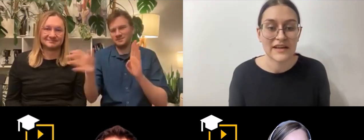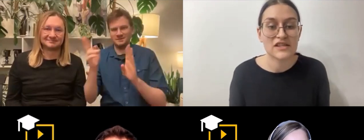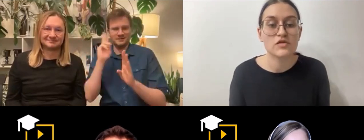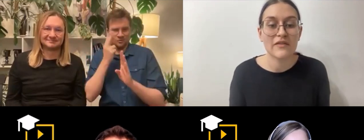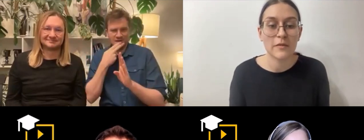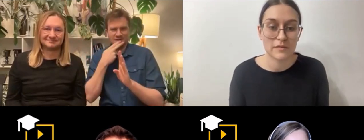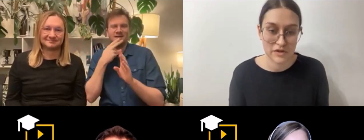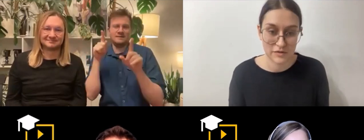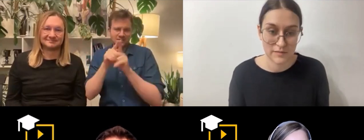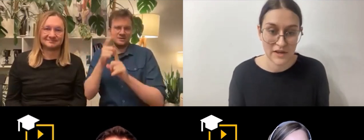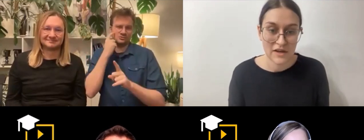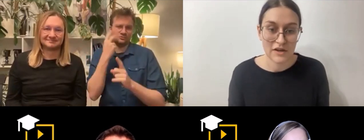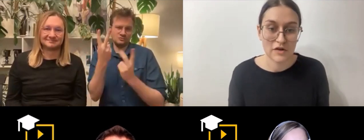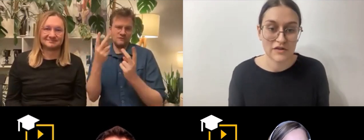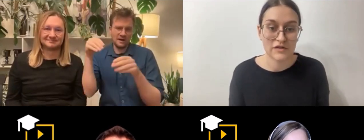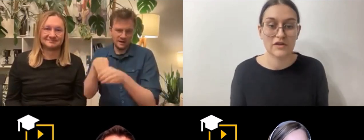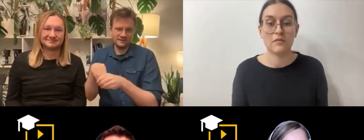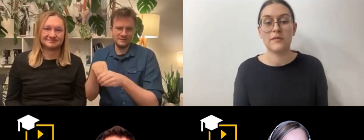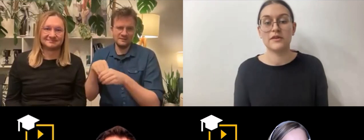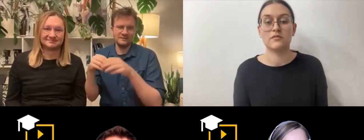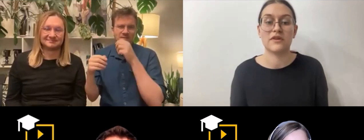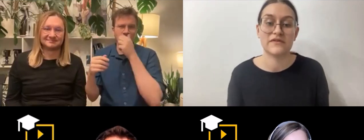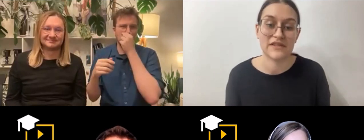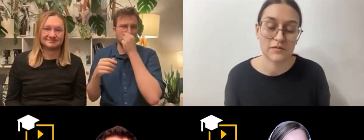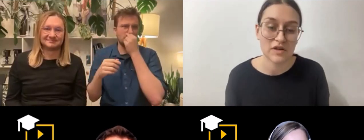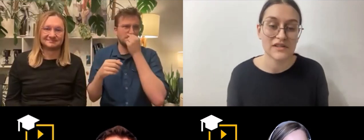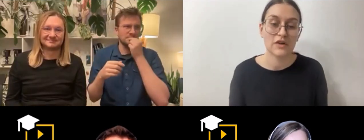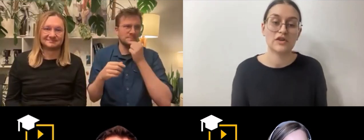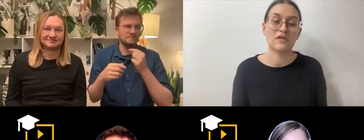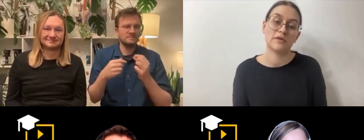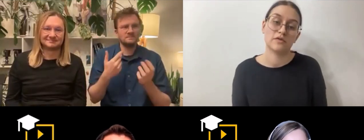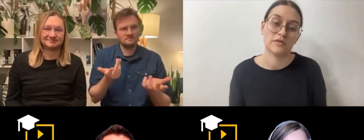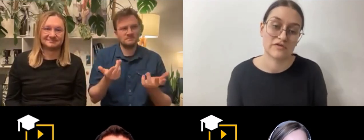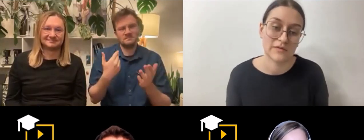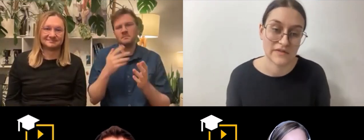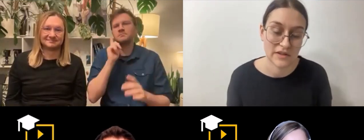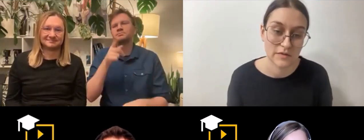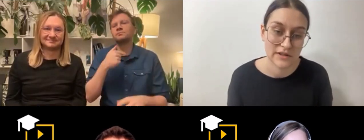cezura w moim życiu. Do tego momentu byłem w świecie słyszących, a od tego momentu dołączyłem do świata głuchych.